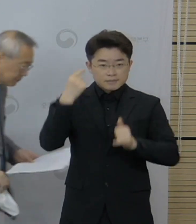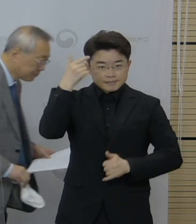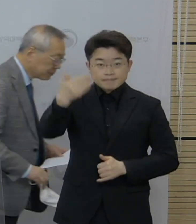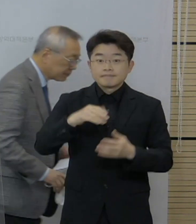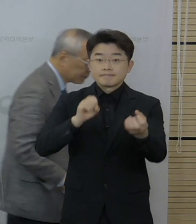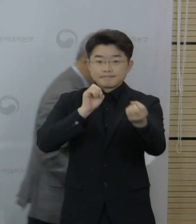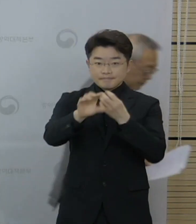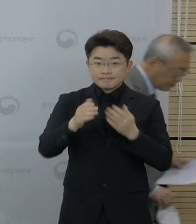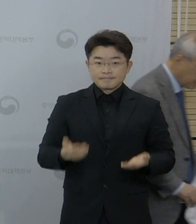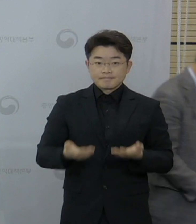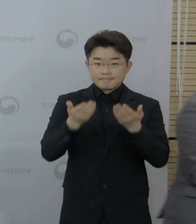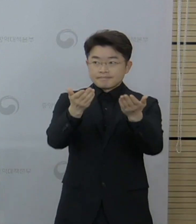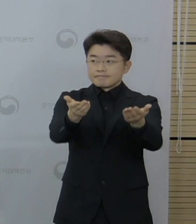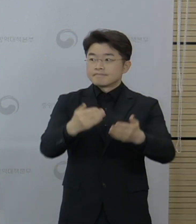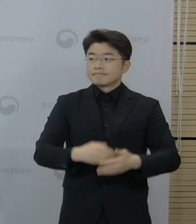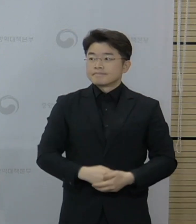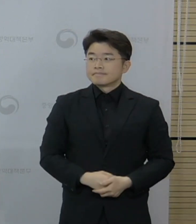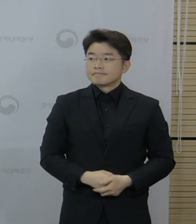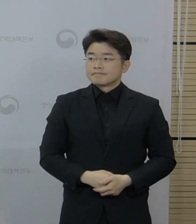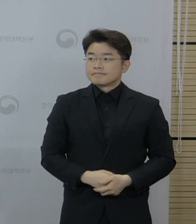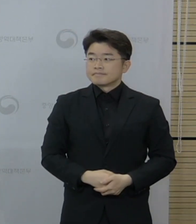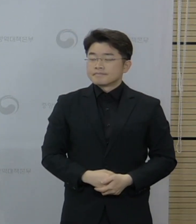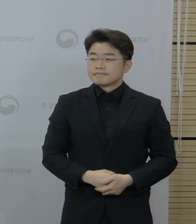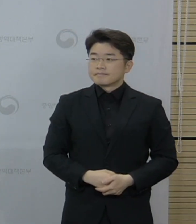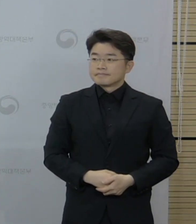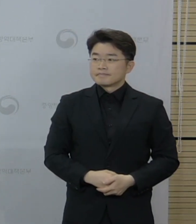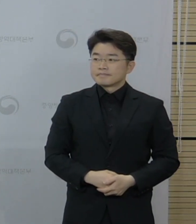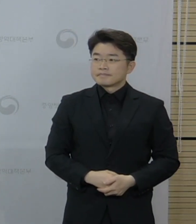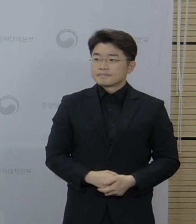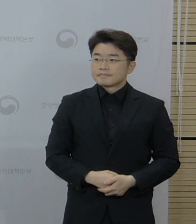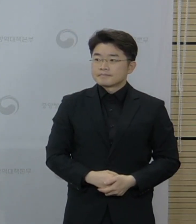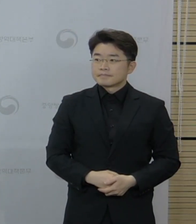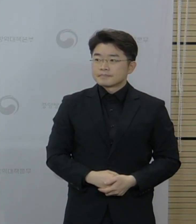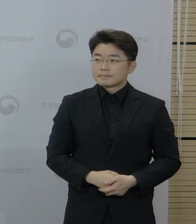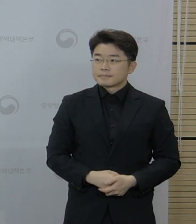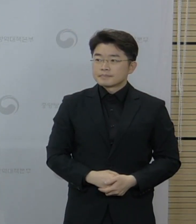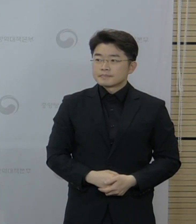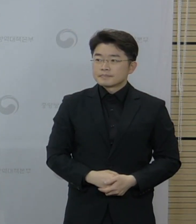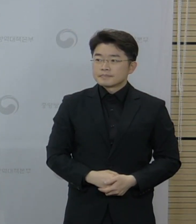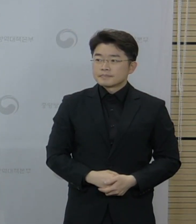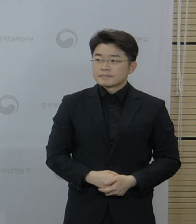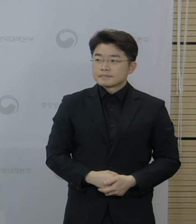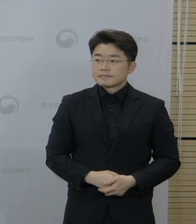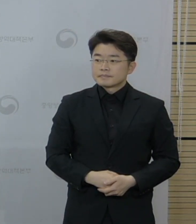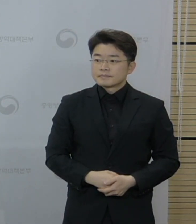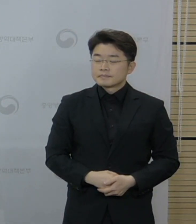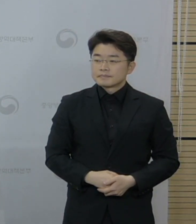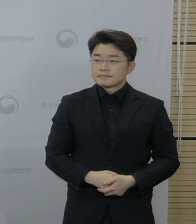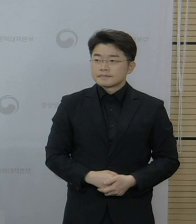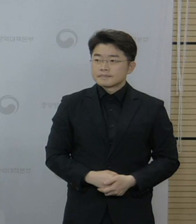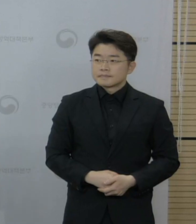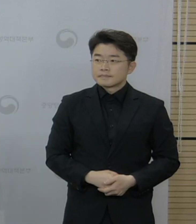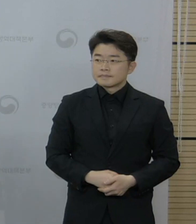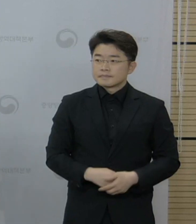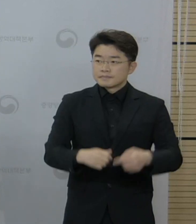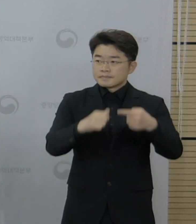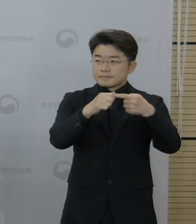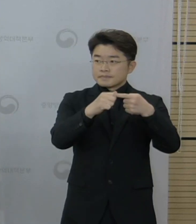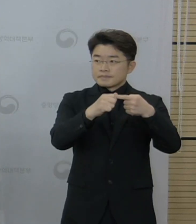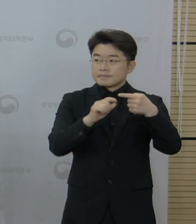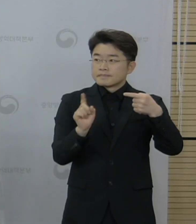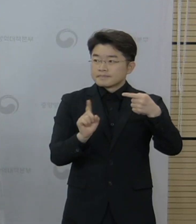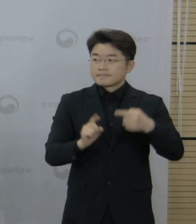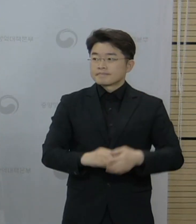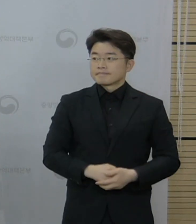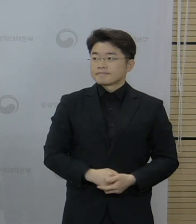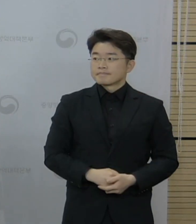드리는 시간 갖겠습니다. 출입 기자단으로부터 사전질문 두 가지 받았습니다. 첫 번째 질문 먼저 드리겠습니다.